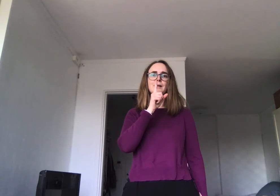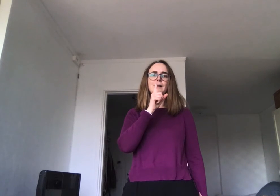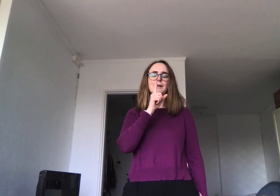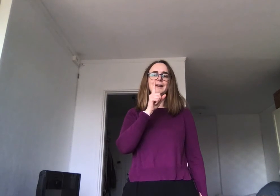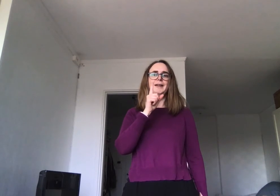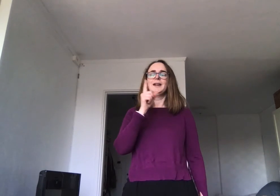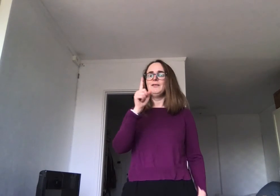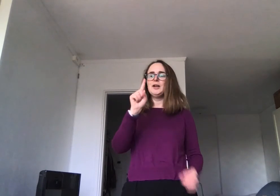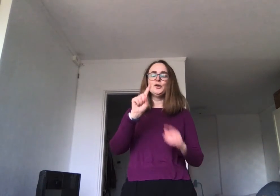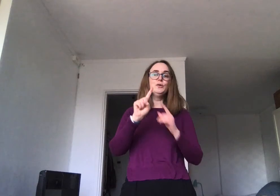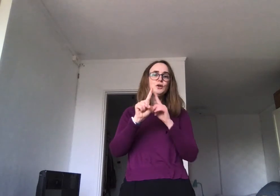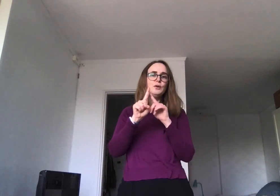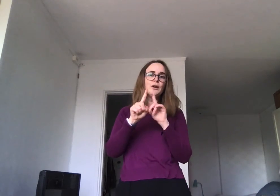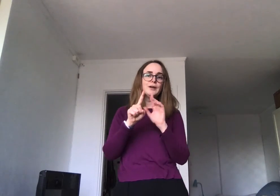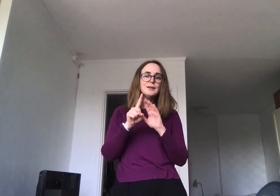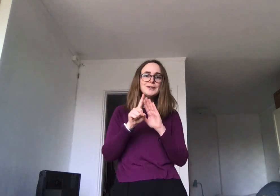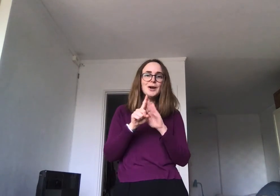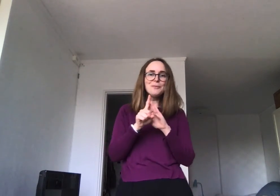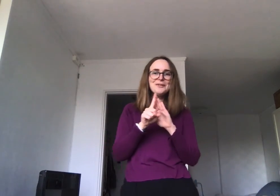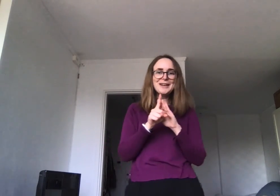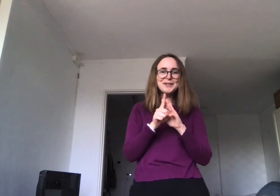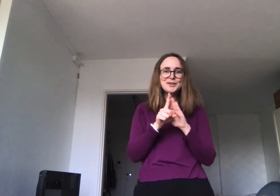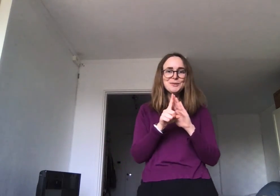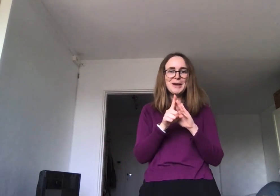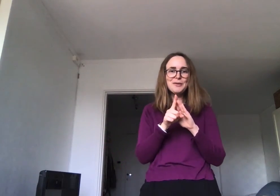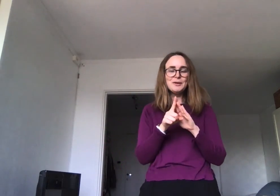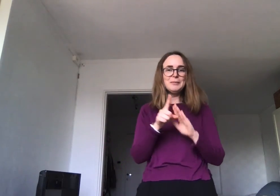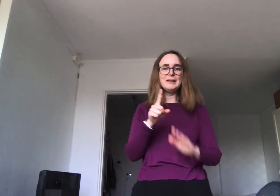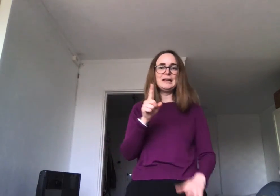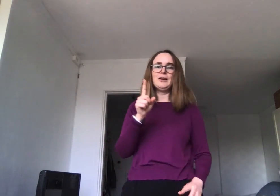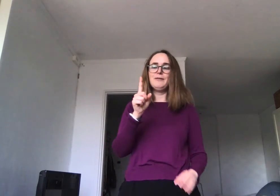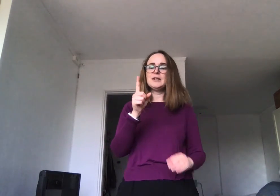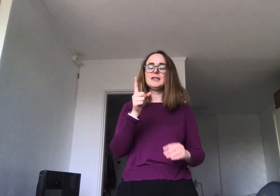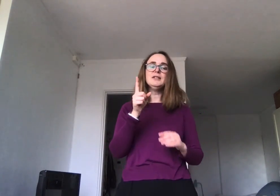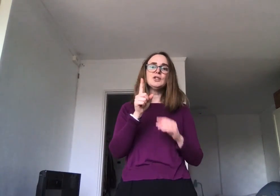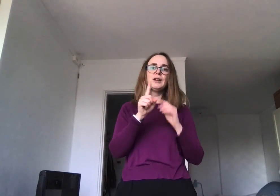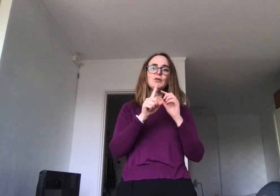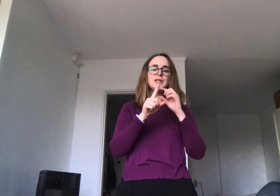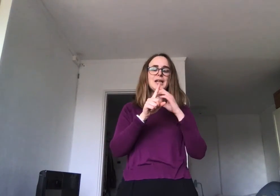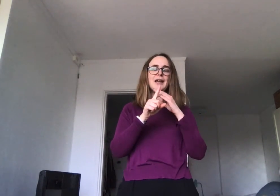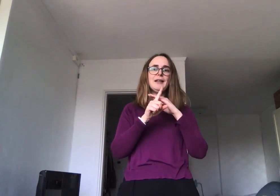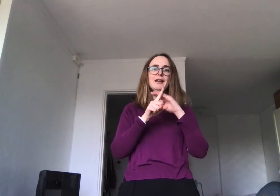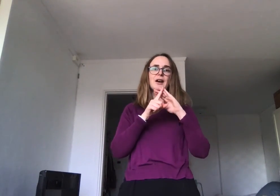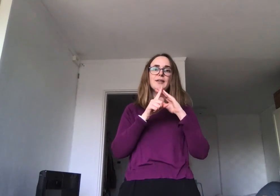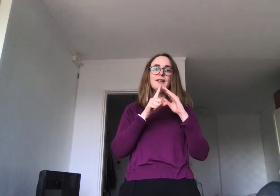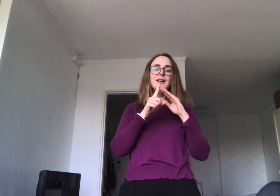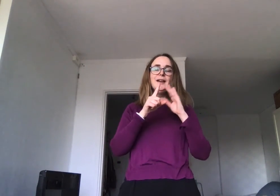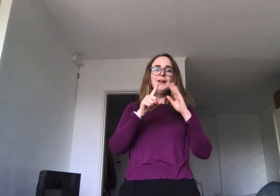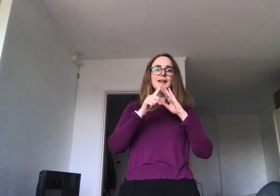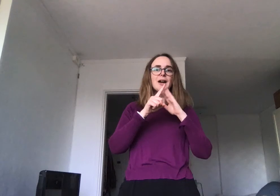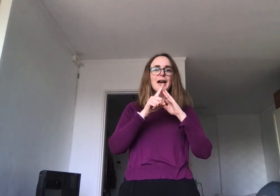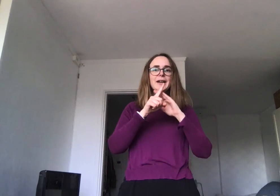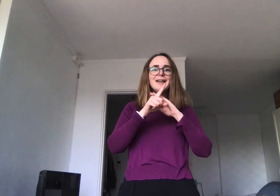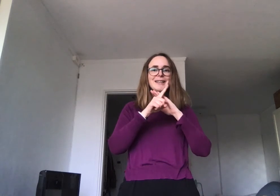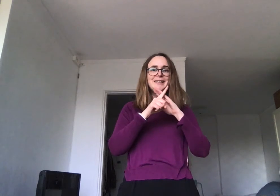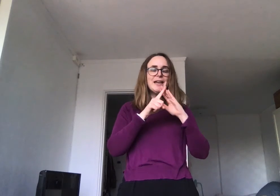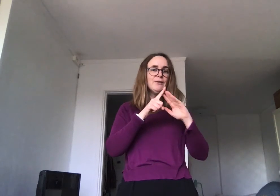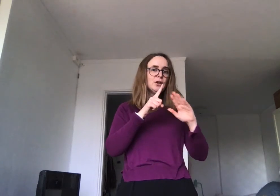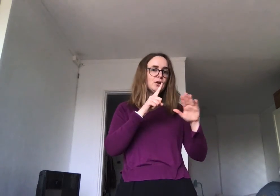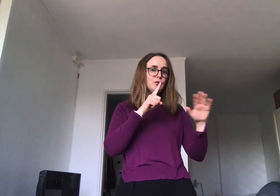Det kan være lurt å ta opp fingeren sånn som jeg gjorde midt inne i øvelsen, sånn at du kjenner at det er jevn luft